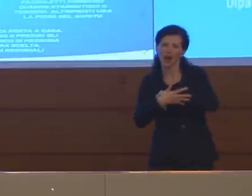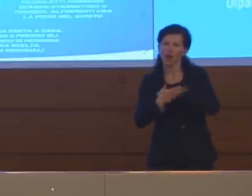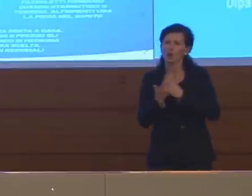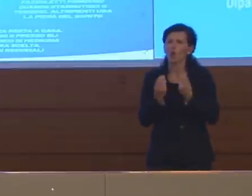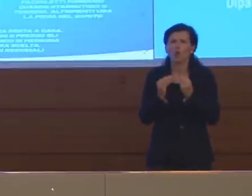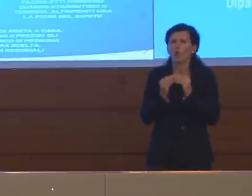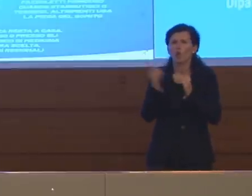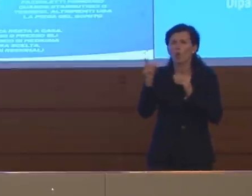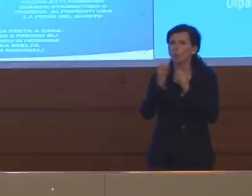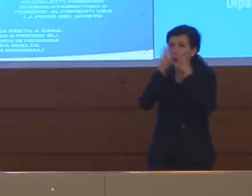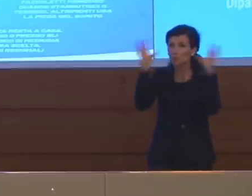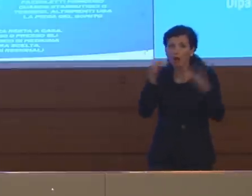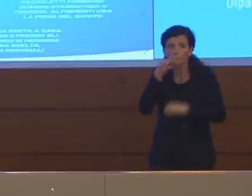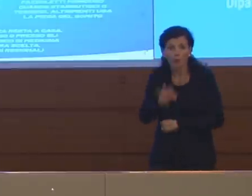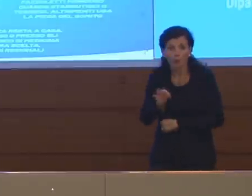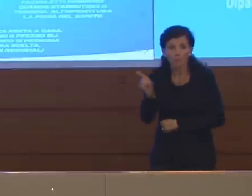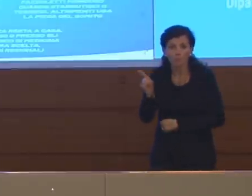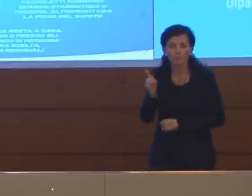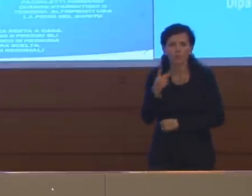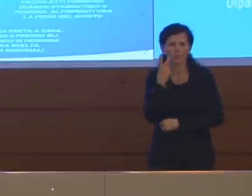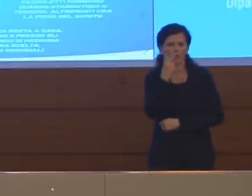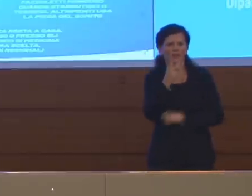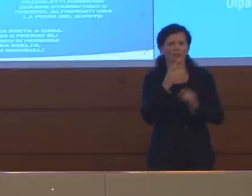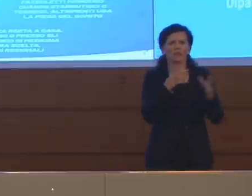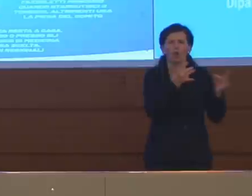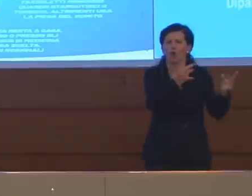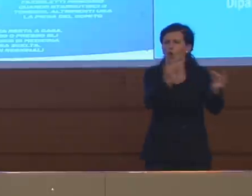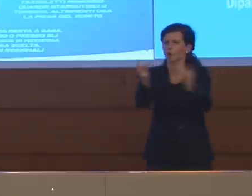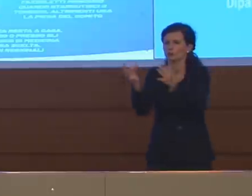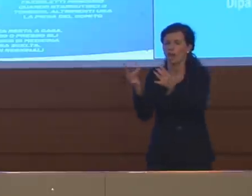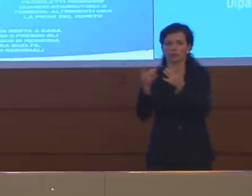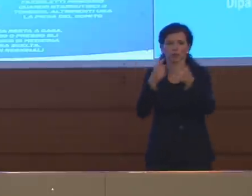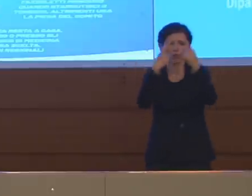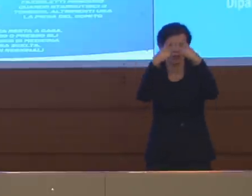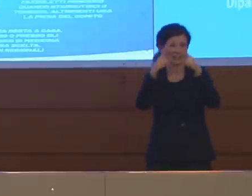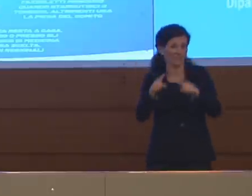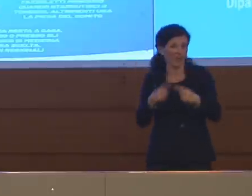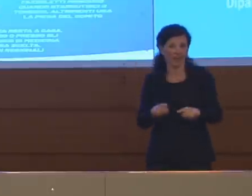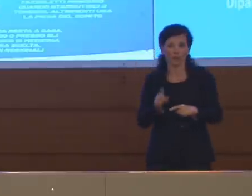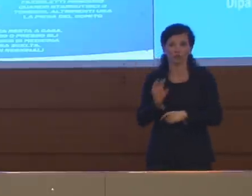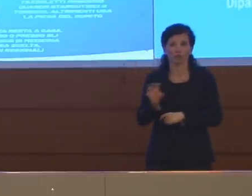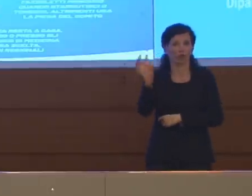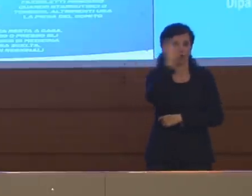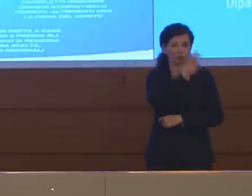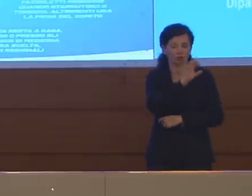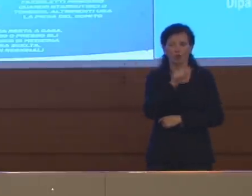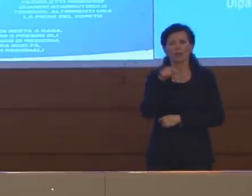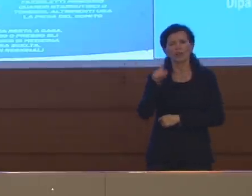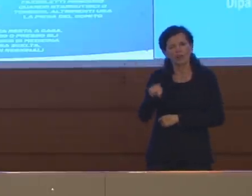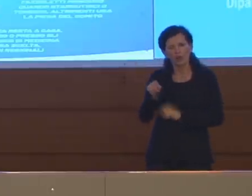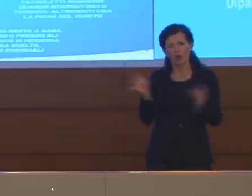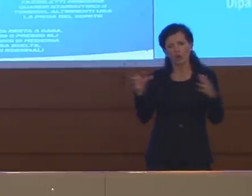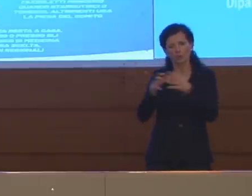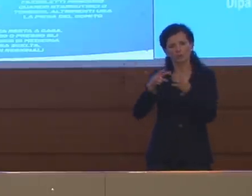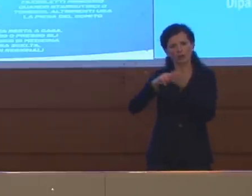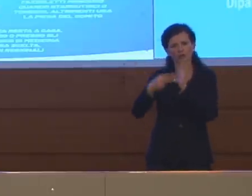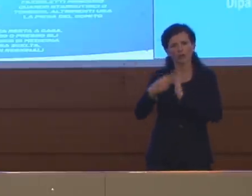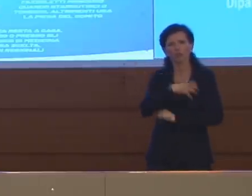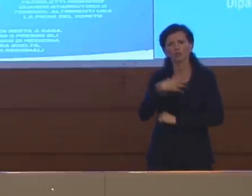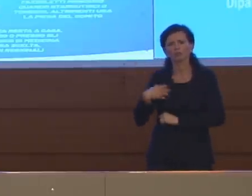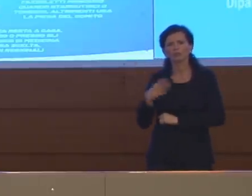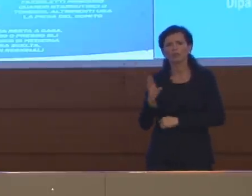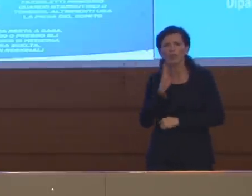in tutta Italia quando oggettivamente la diffusione del contagio è differenziata fra regioni. Su questo il Comitato Tecnico Scientifico che